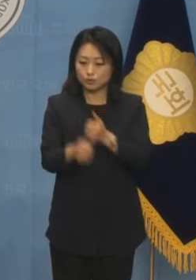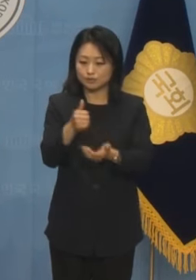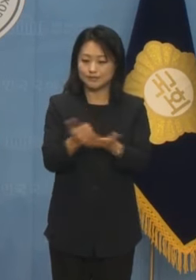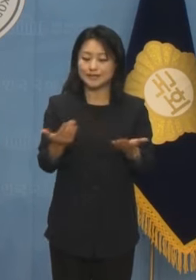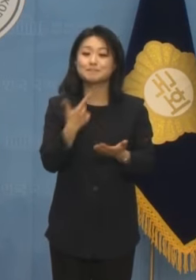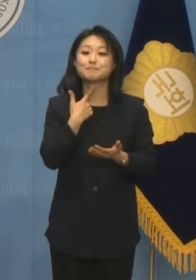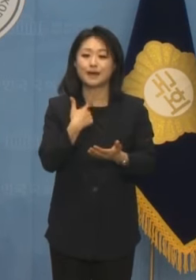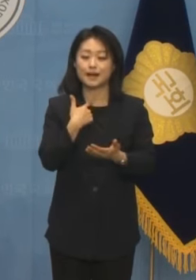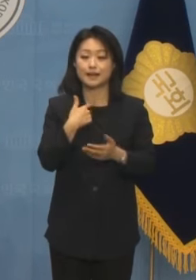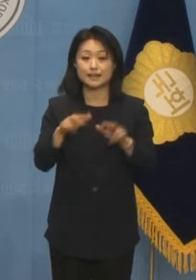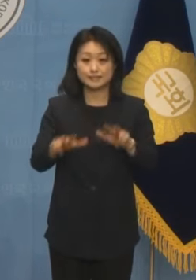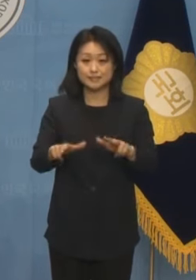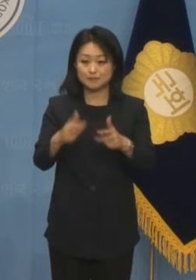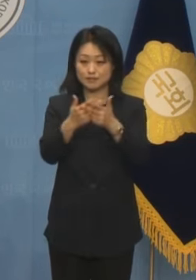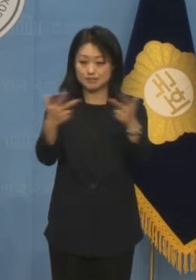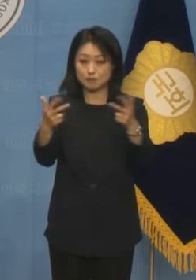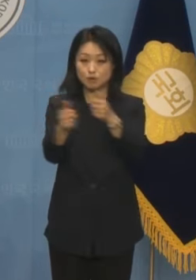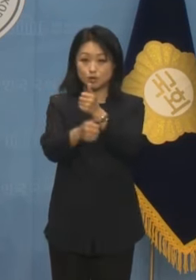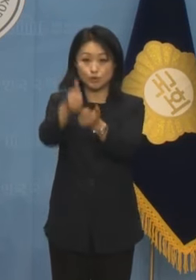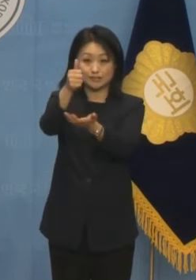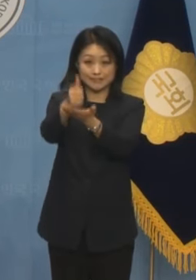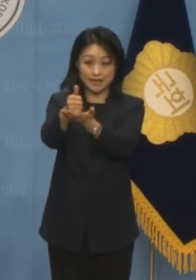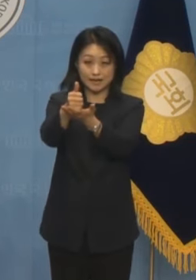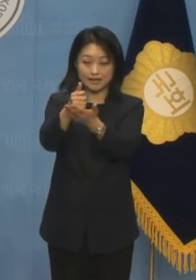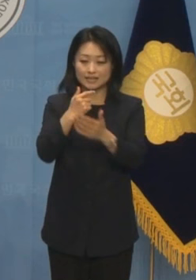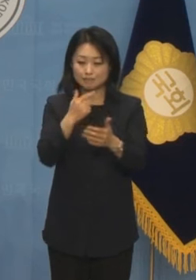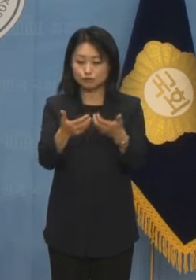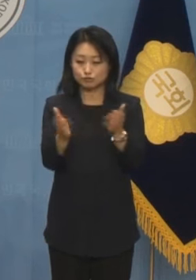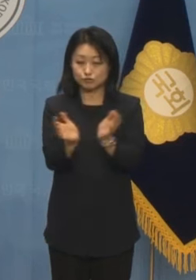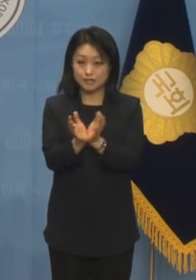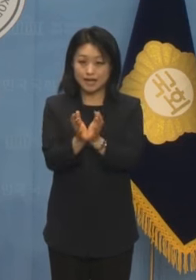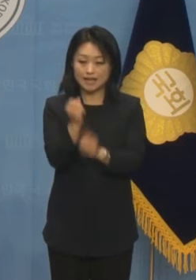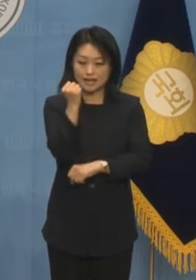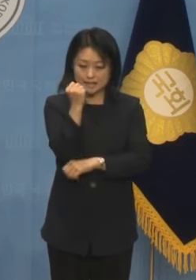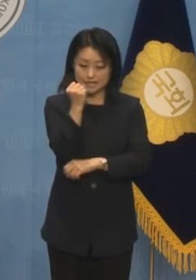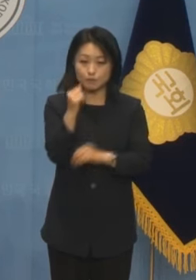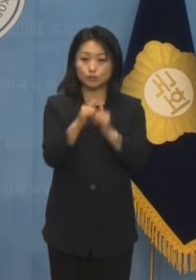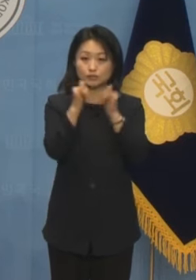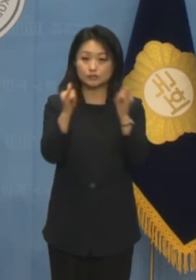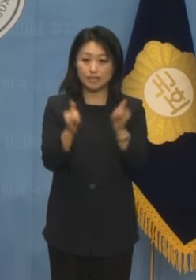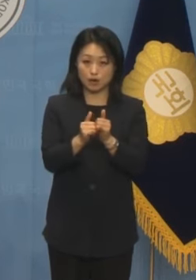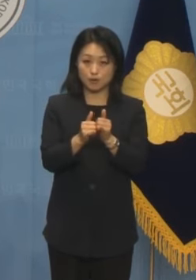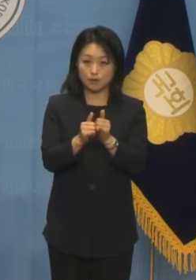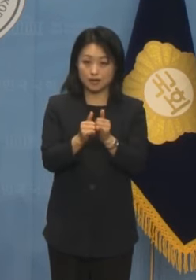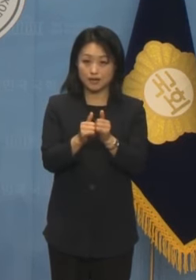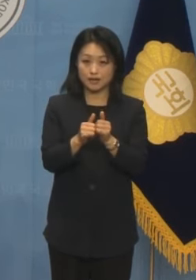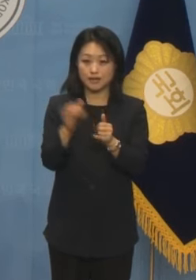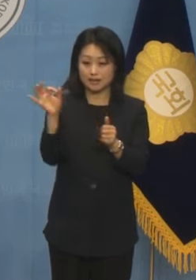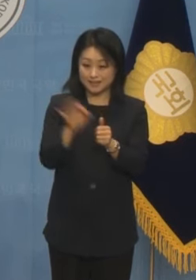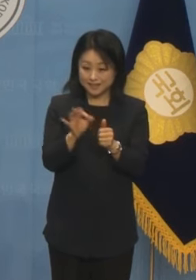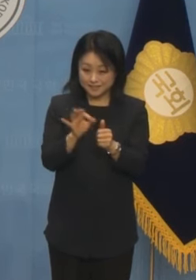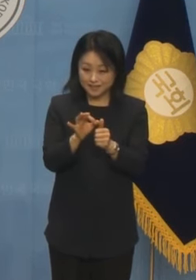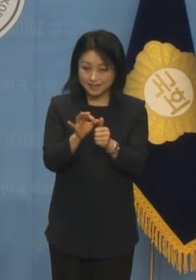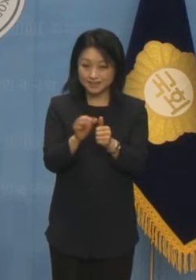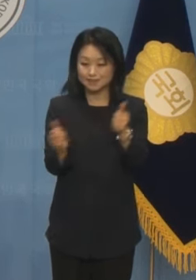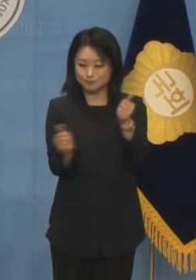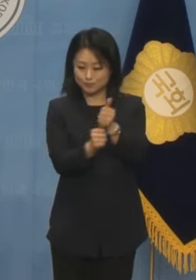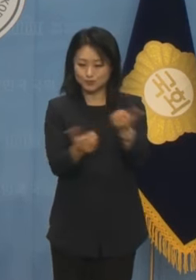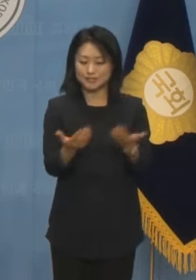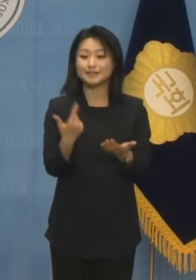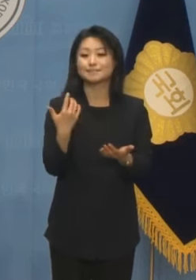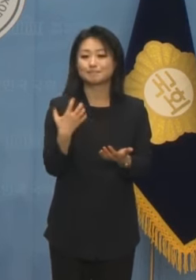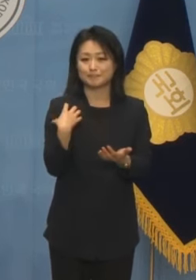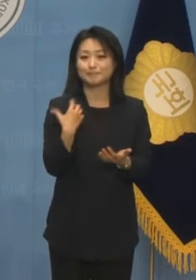지금은 이재명 대표가 위원장으로 있는 민주당의 기본사회위원회 수석부위원장을 맡고 있습니다. 이재명의